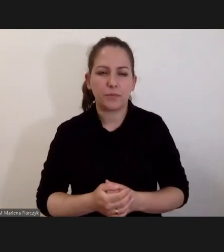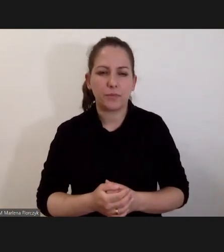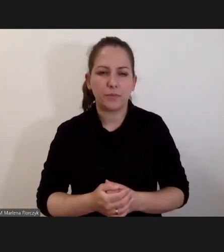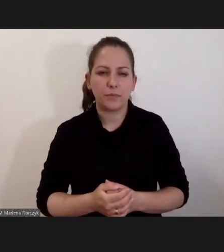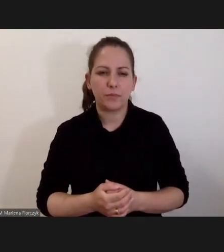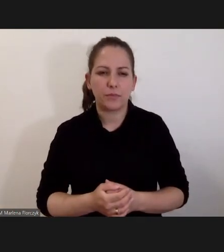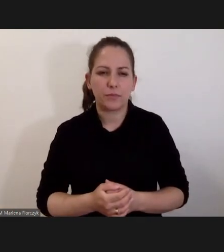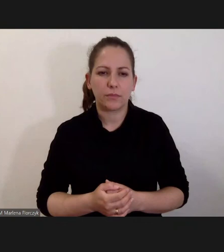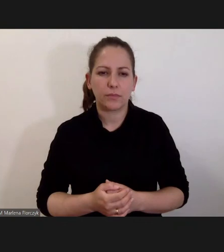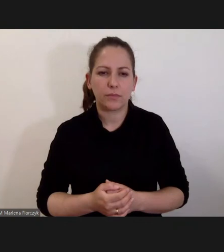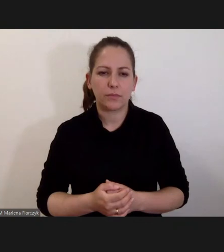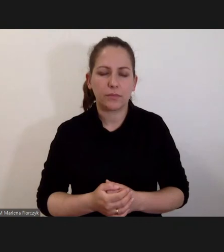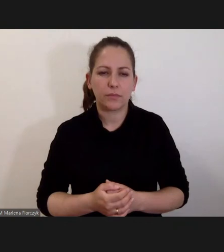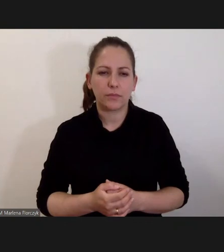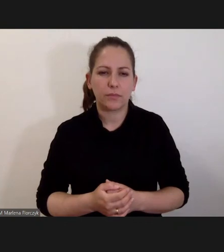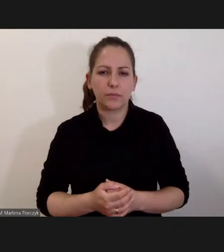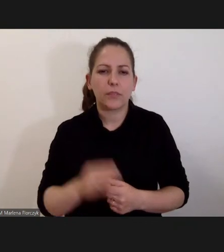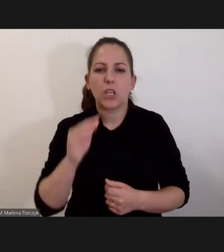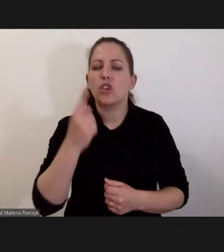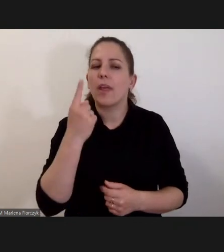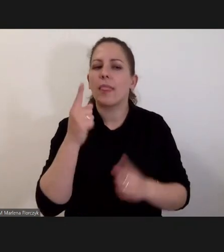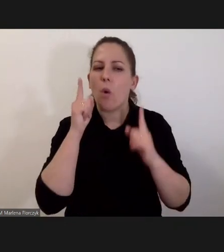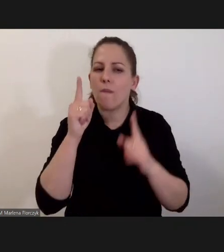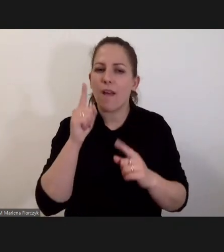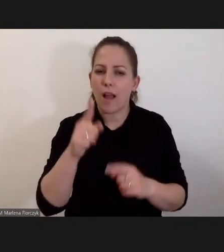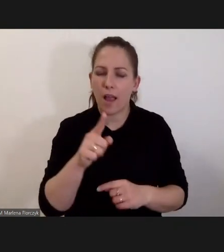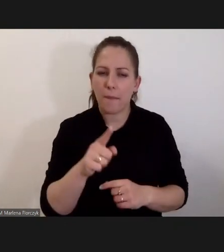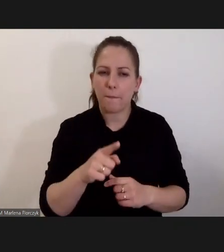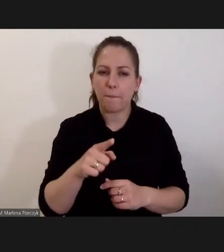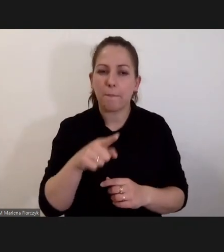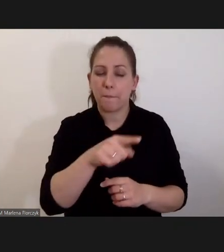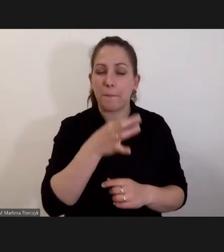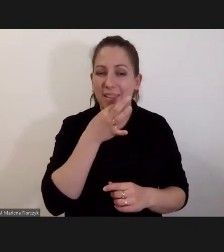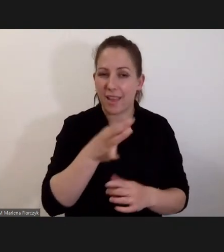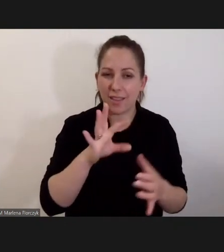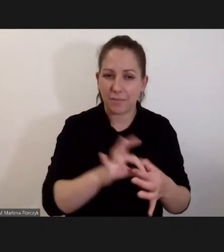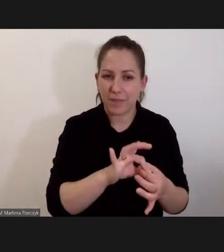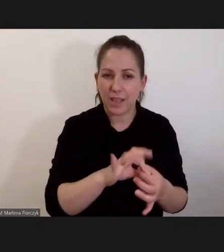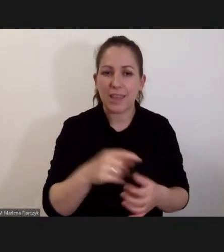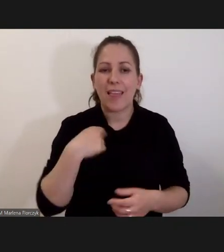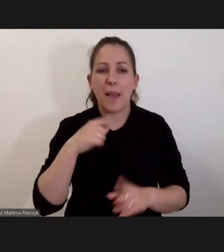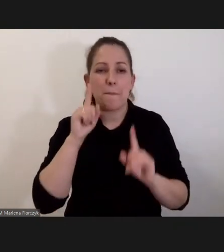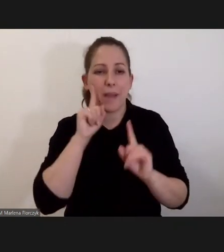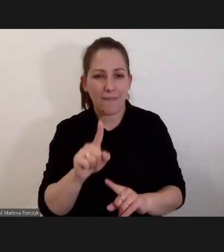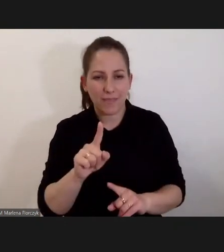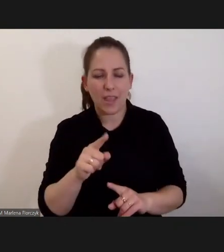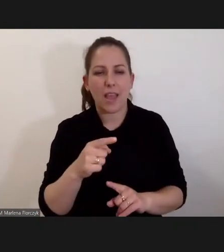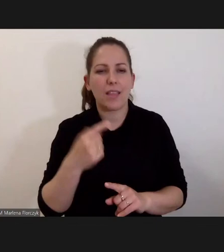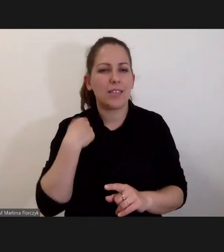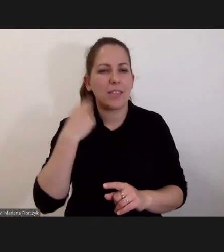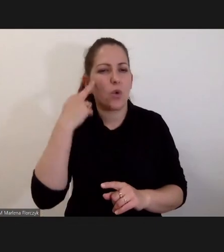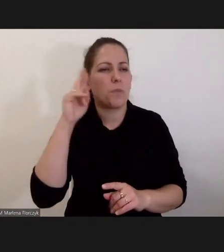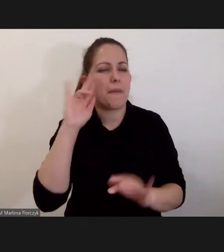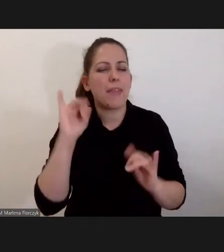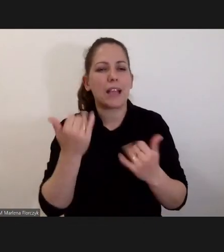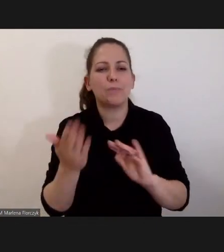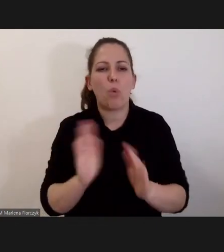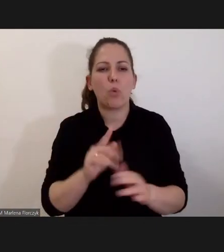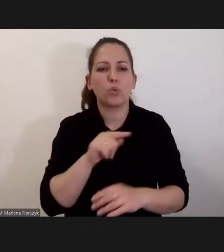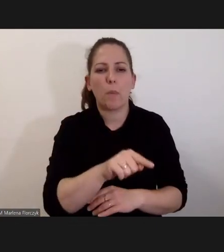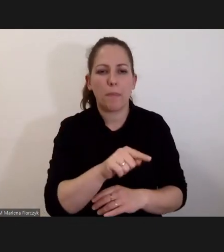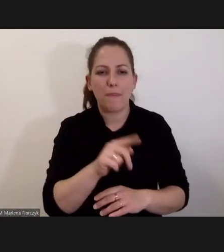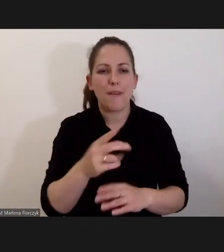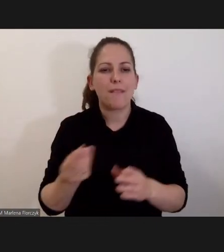I jeszcze jedna uwaga dotycząc do tego pytania. Ja naprawdę nie rozumiem, w jaki sposób wprowadzenie